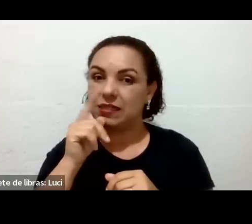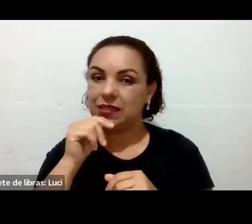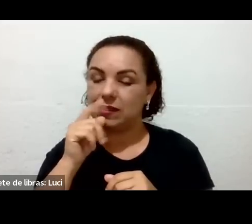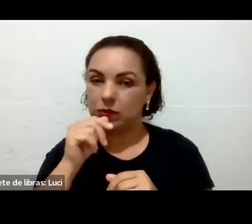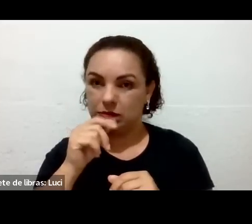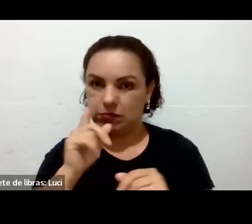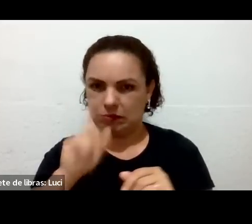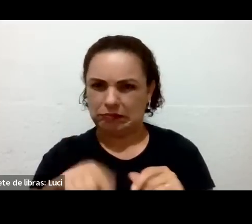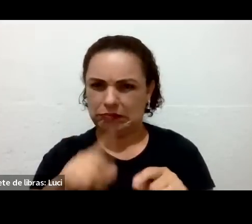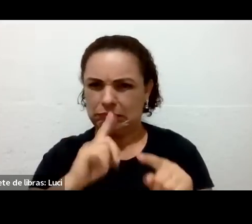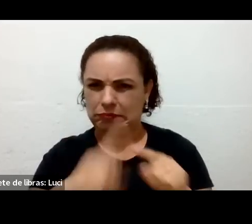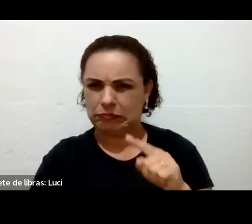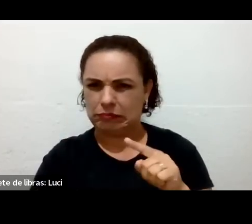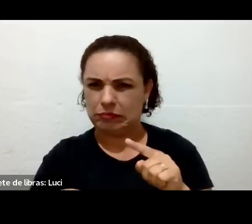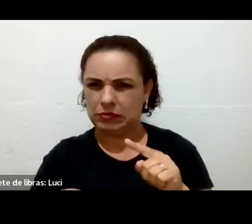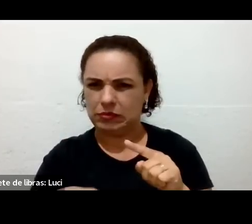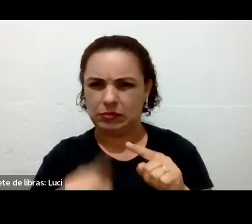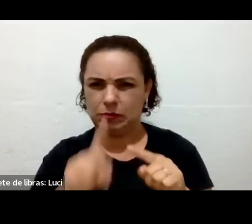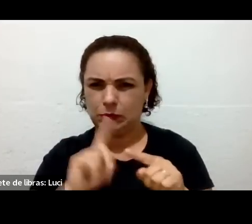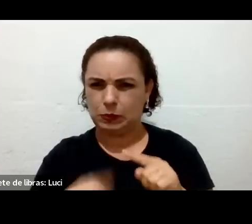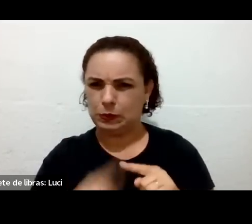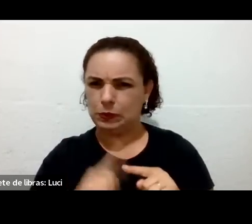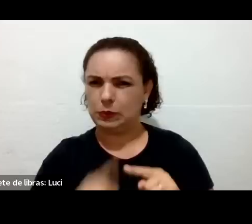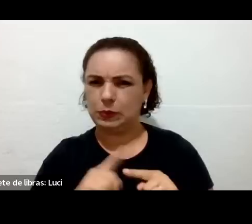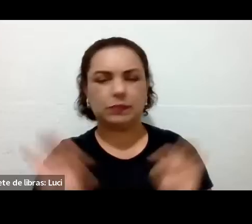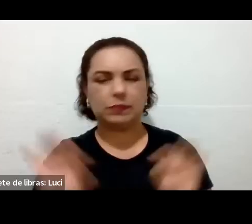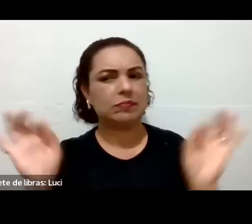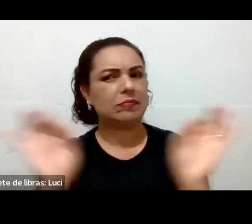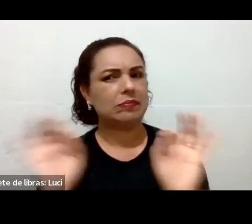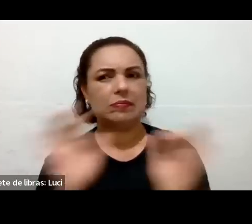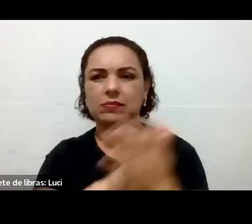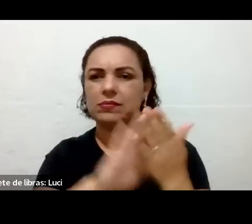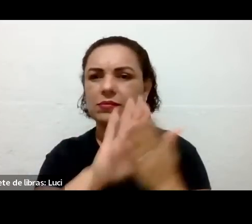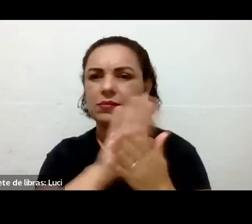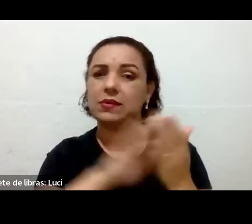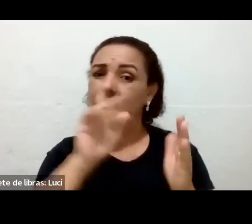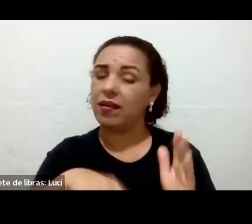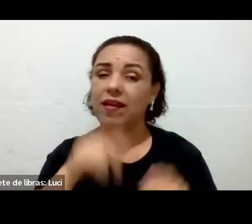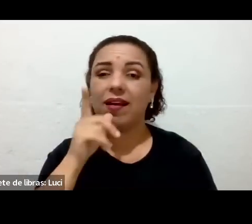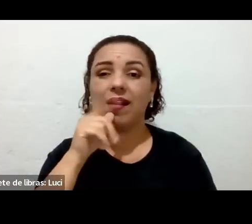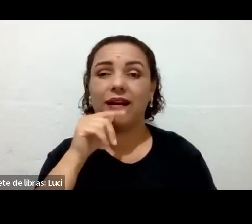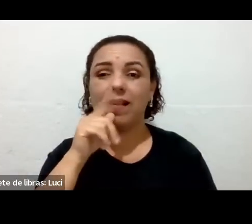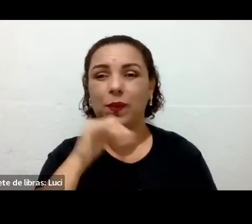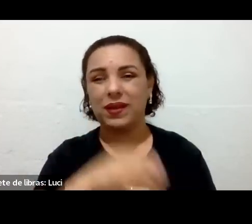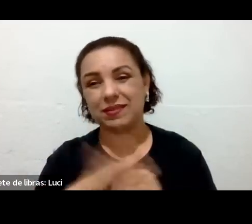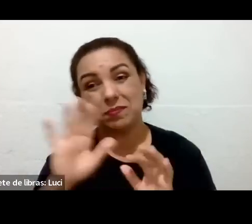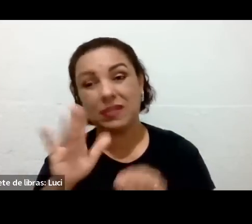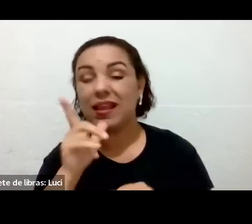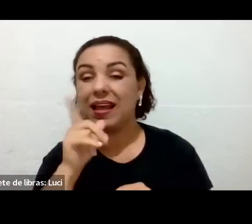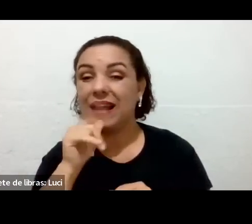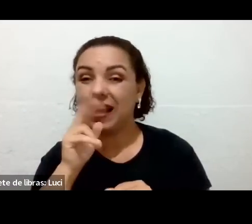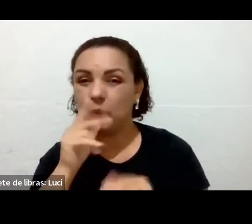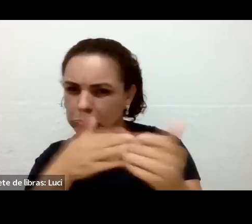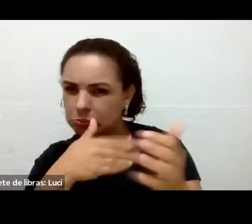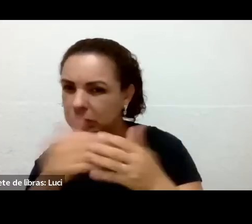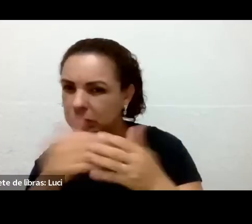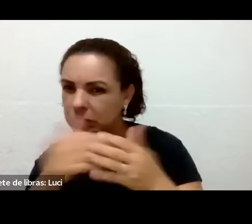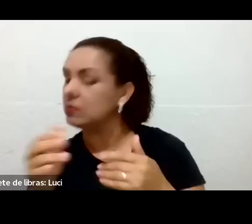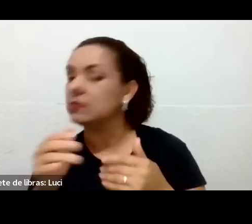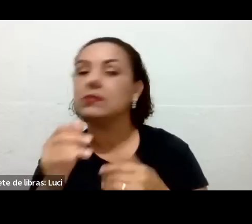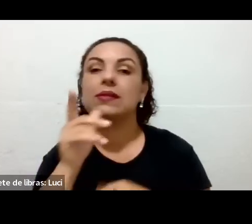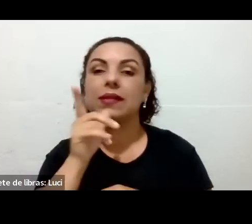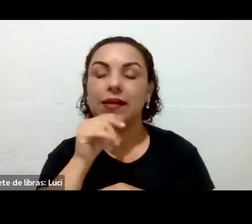gente. Nenhum. É água, não tô oferecendo remédio, eu tô oferecendo água. Só que uma água seis vezes mais leve e